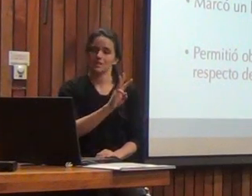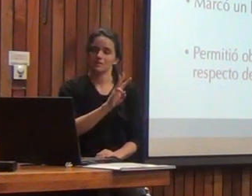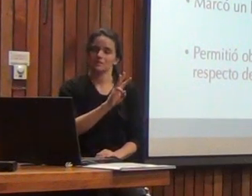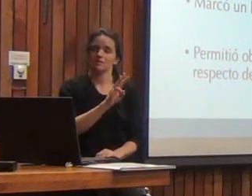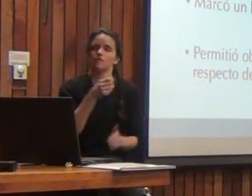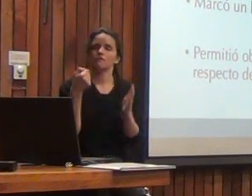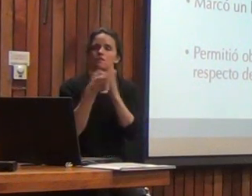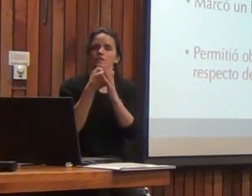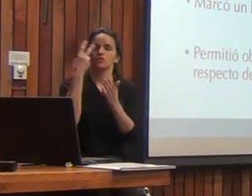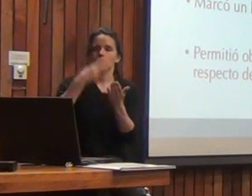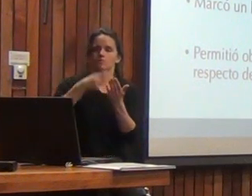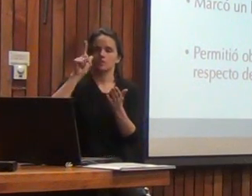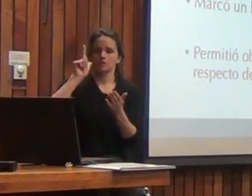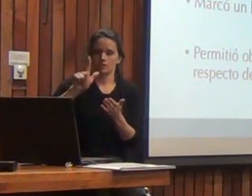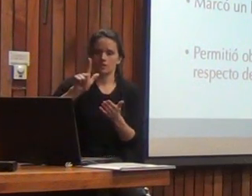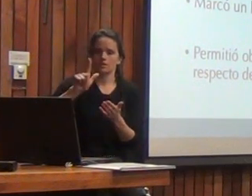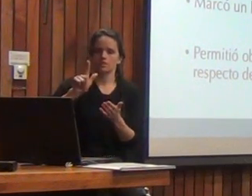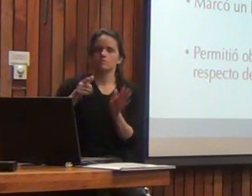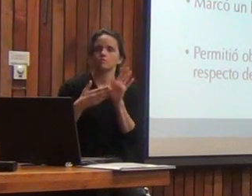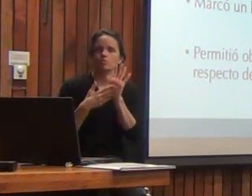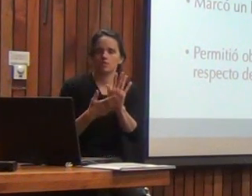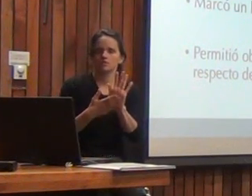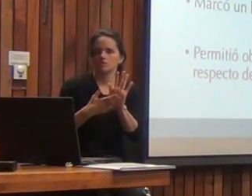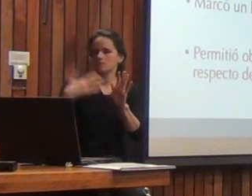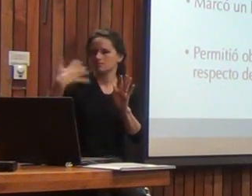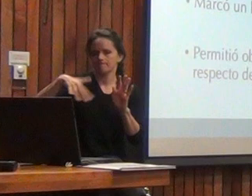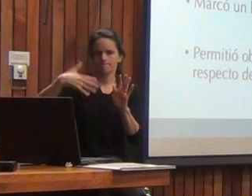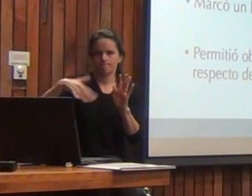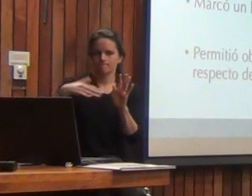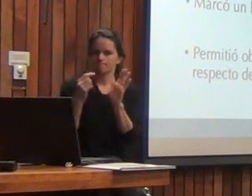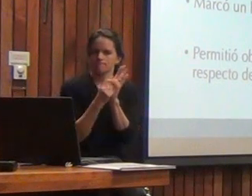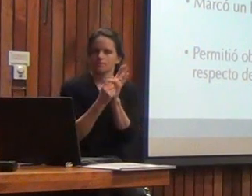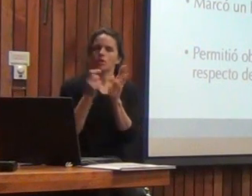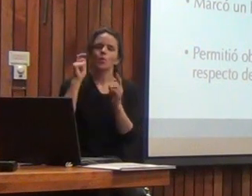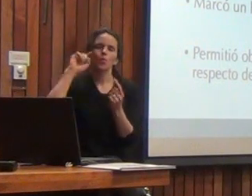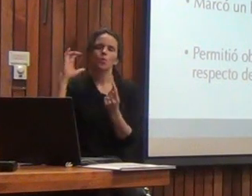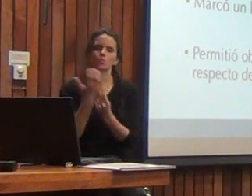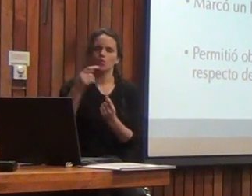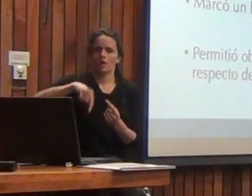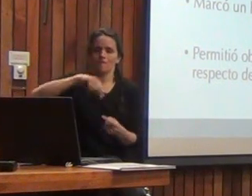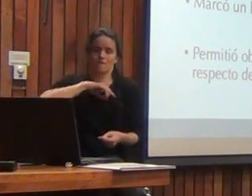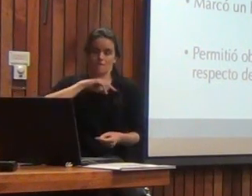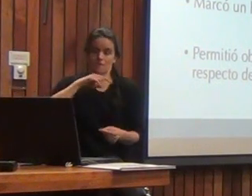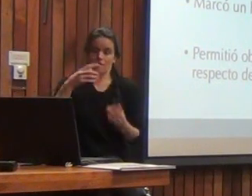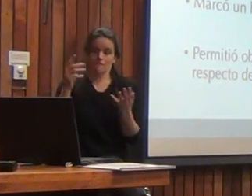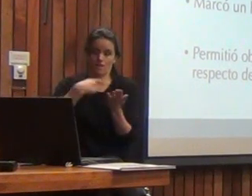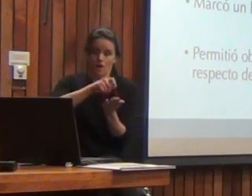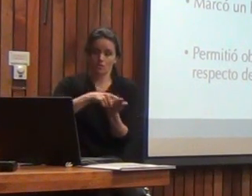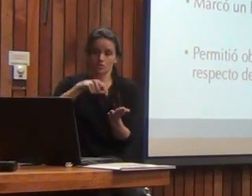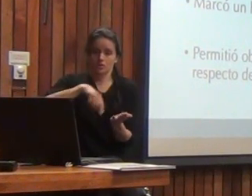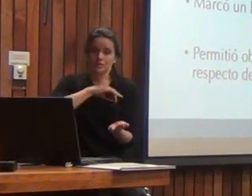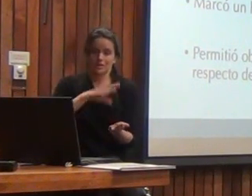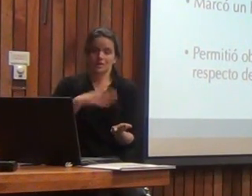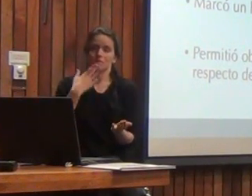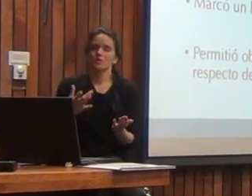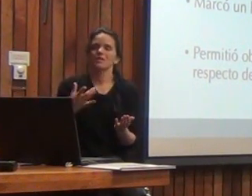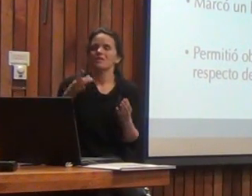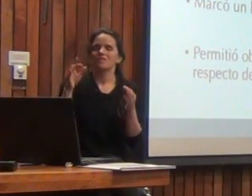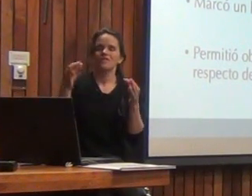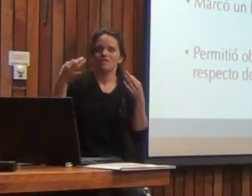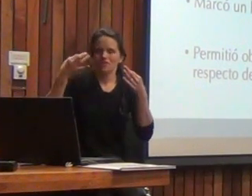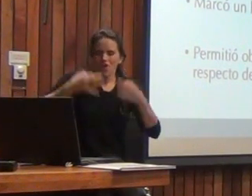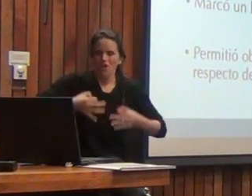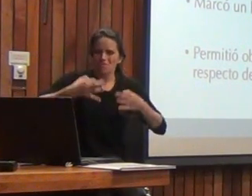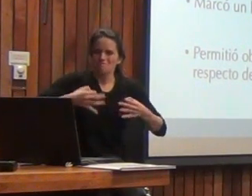digo, a fines del 2007, marcó un hito muy importante en la cultura de evaluación chilena, porque era la primera vez que se contaba con una batería oficial y formal,